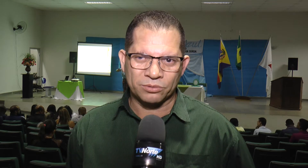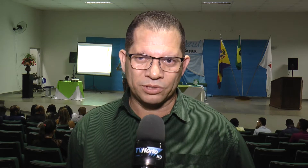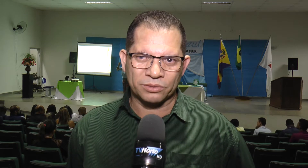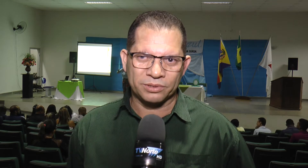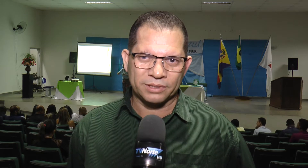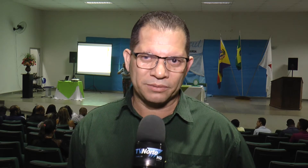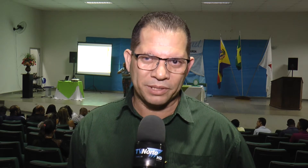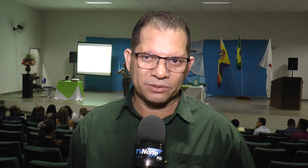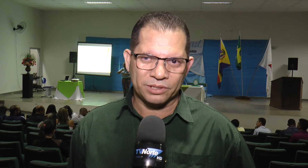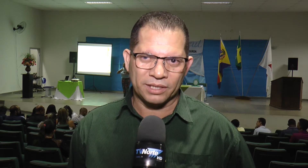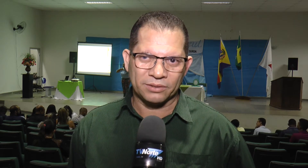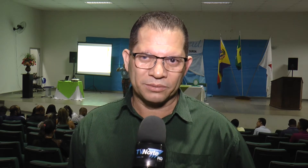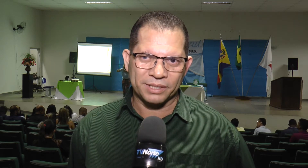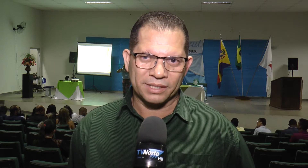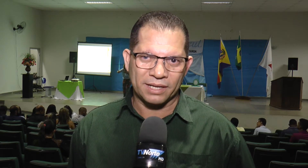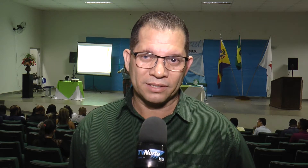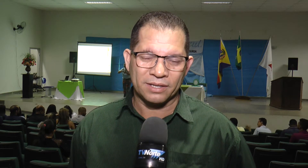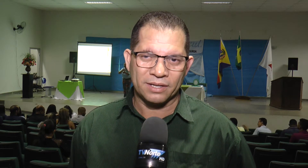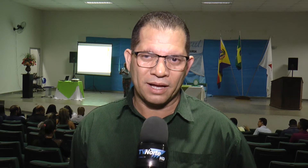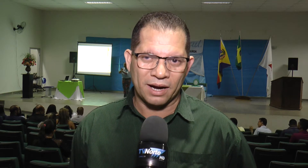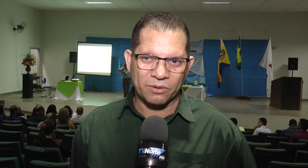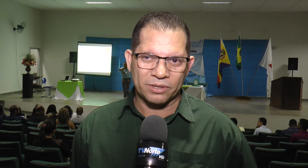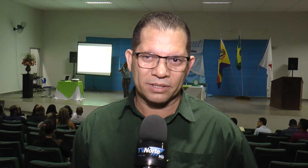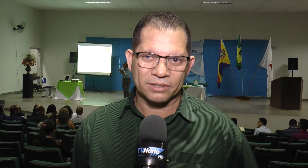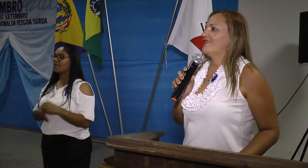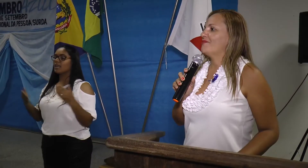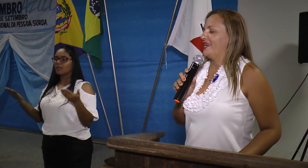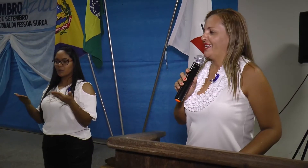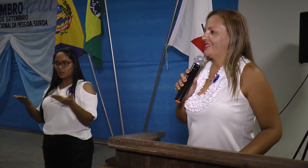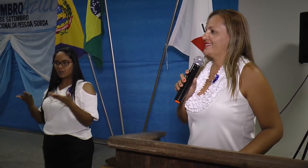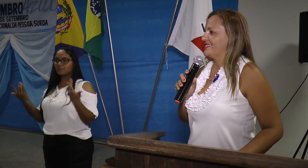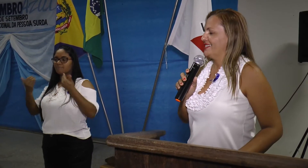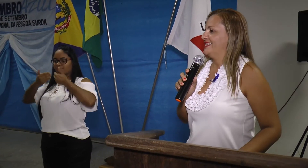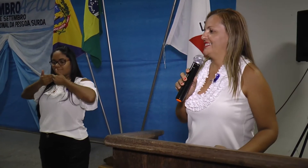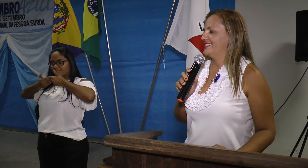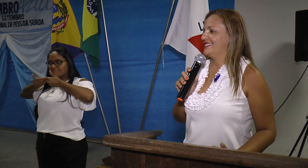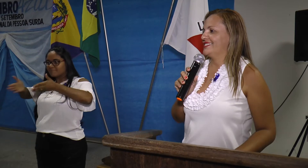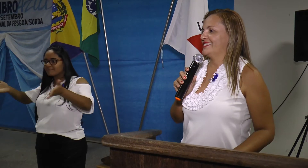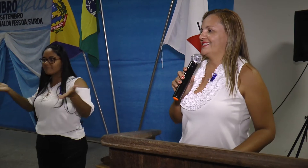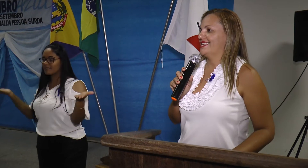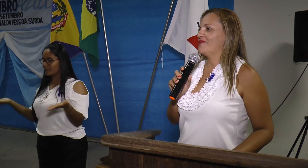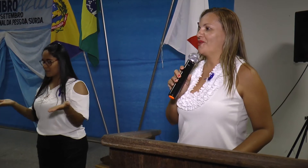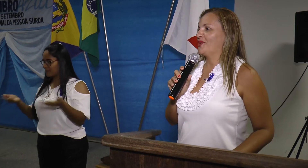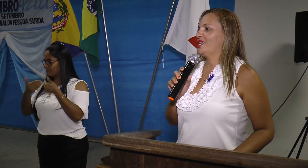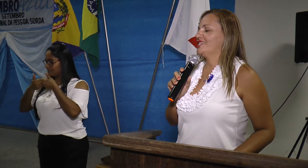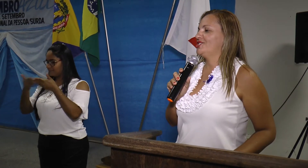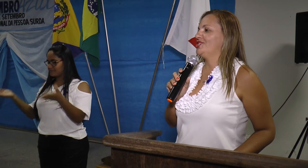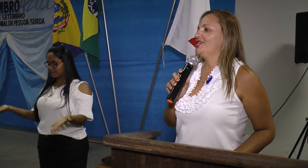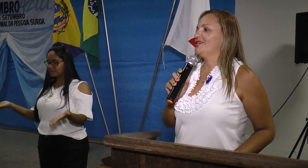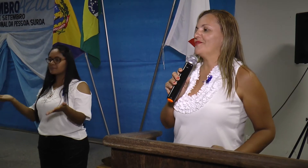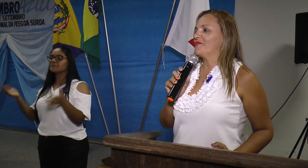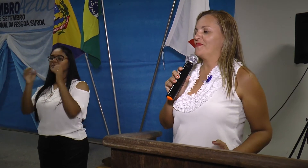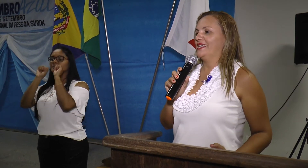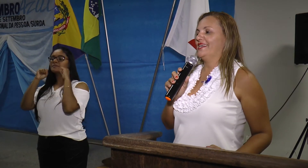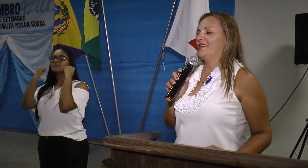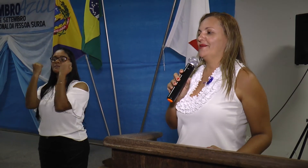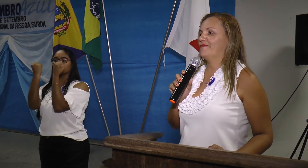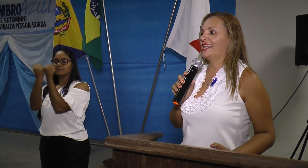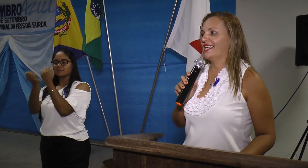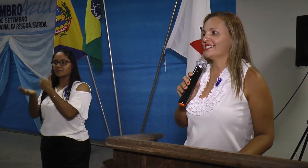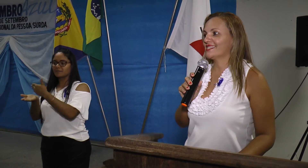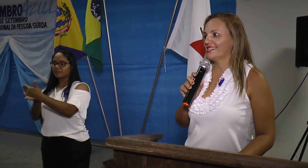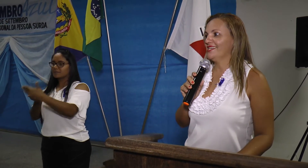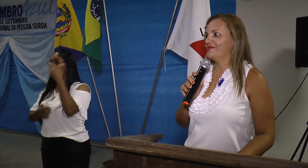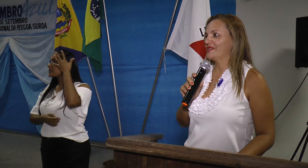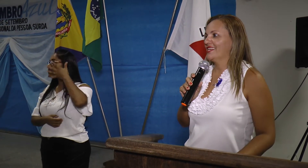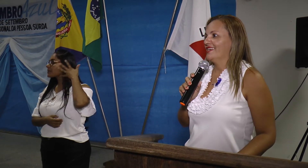Mas o desconhecimento geral da humanidade Agora não, com esse advento da inclusão O século XXI passou então